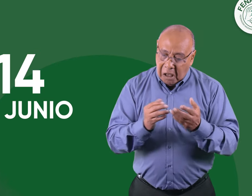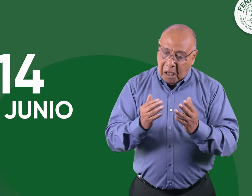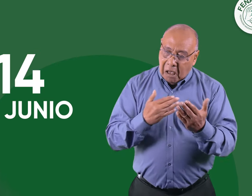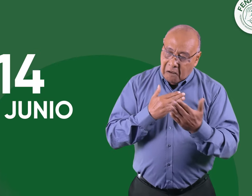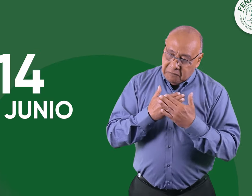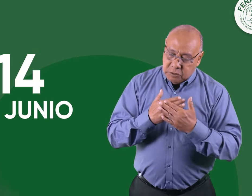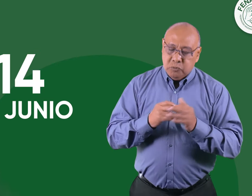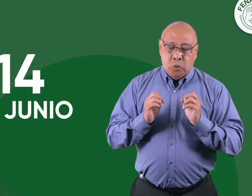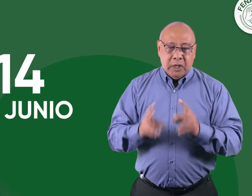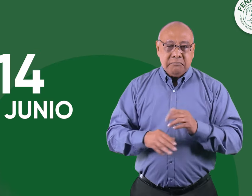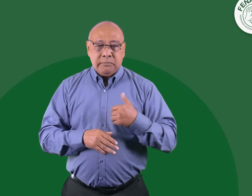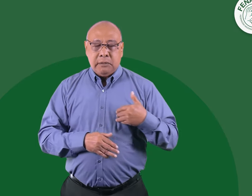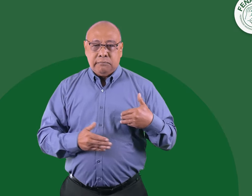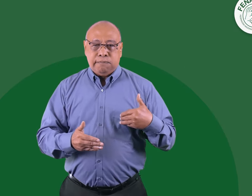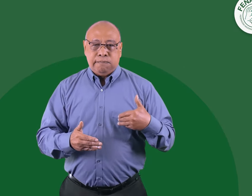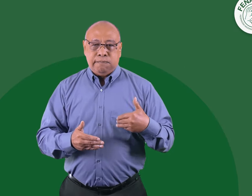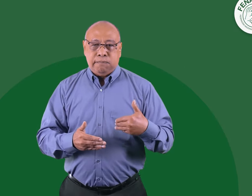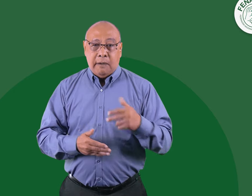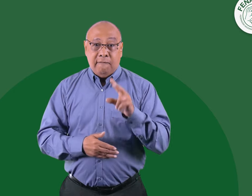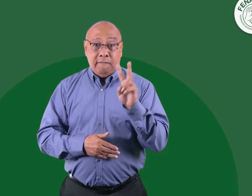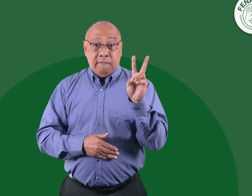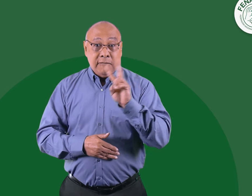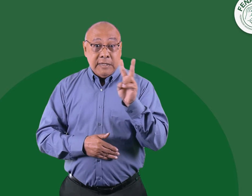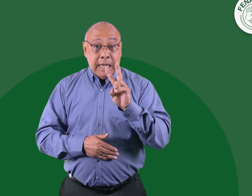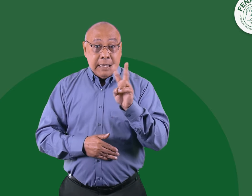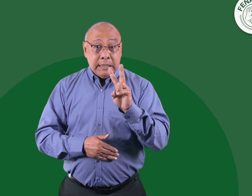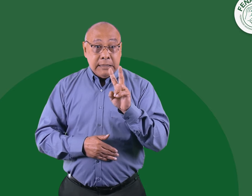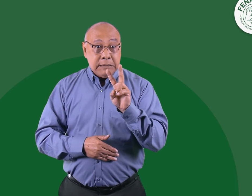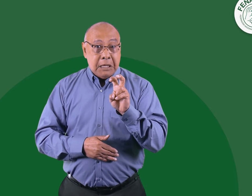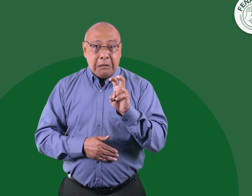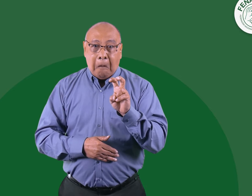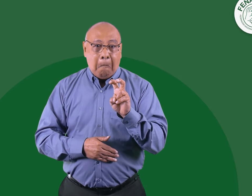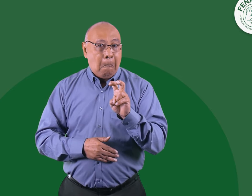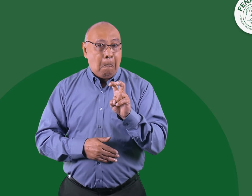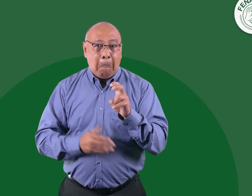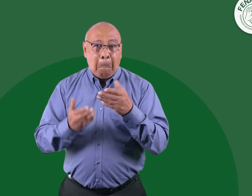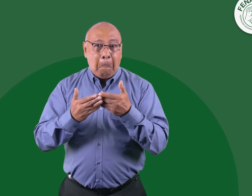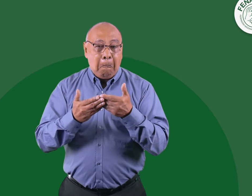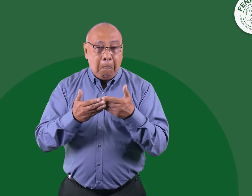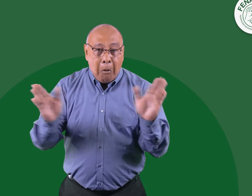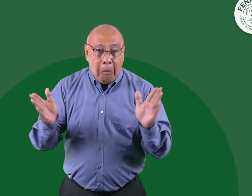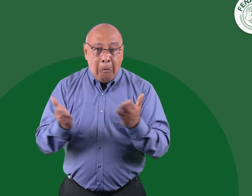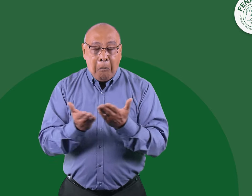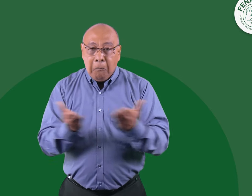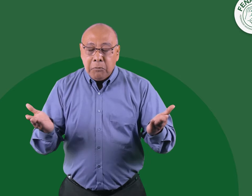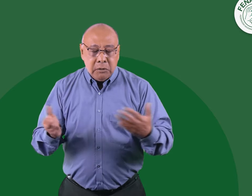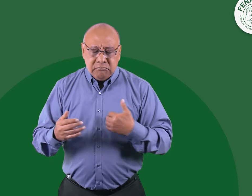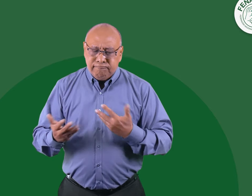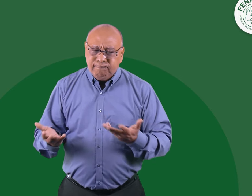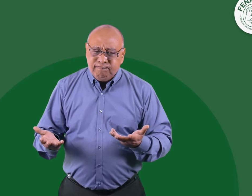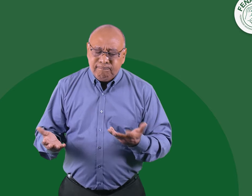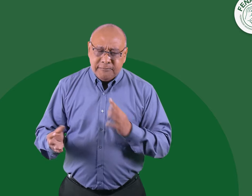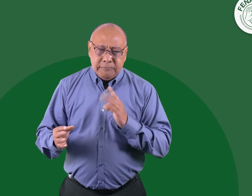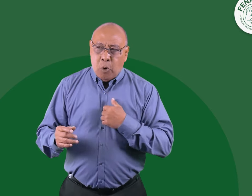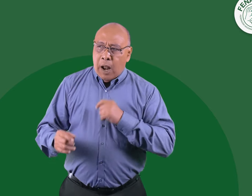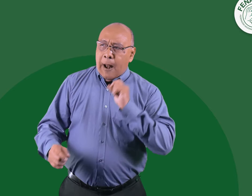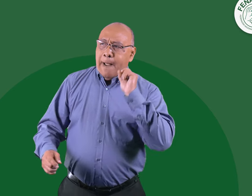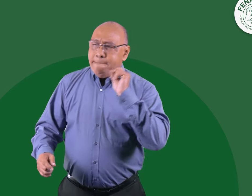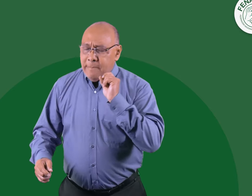Quedamos enterados de esta información. El viernes 7 de junio no se abrió el proceso de licitación y nosotros